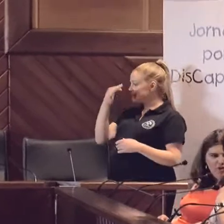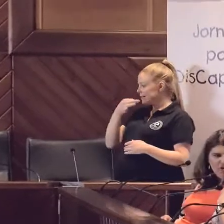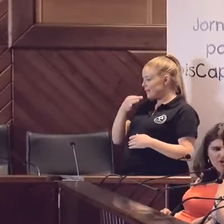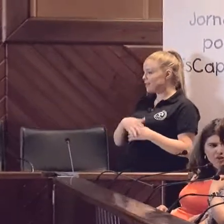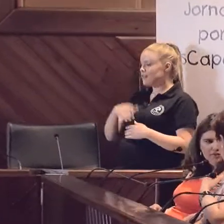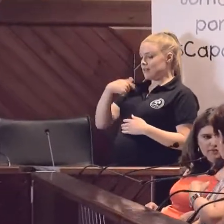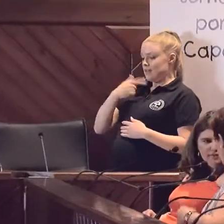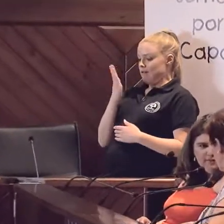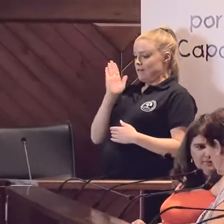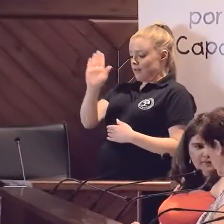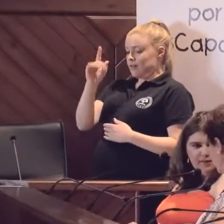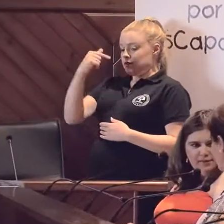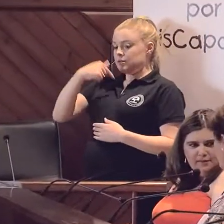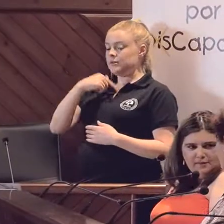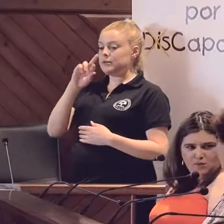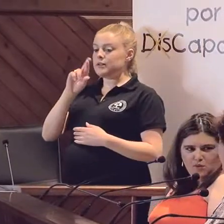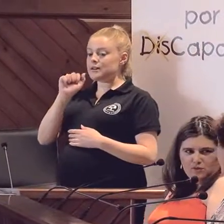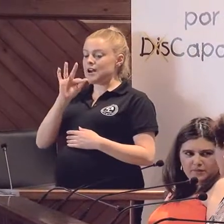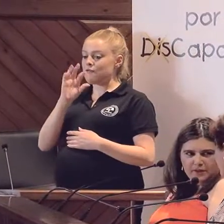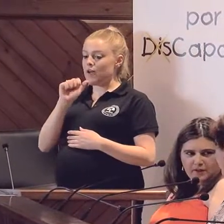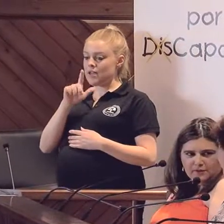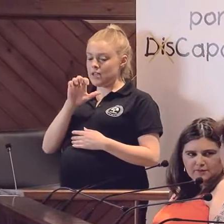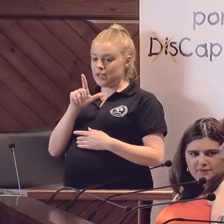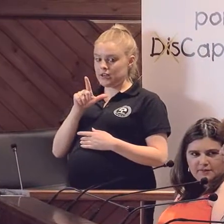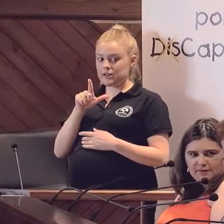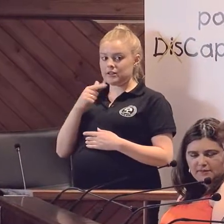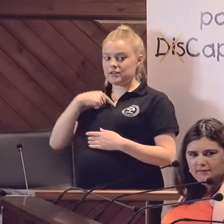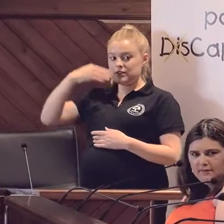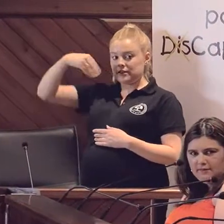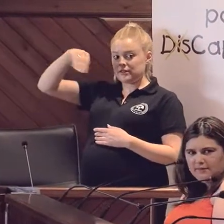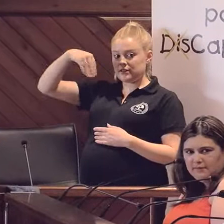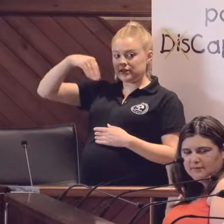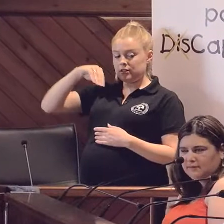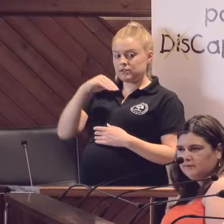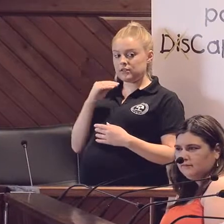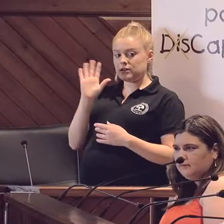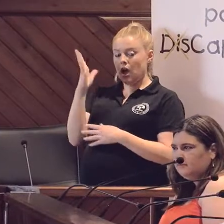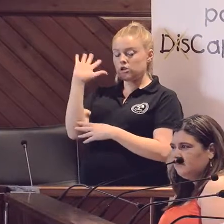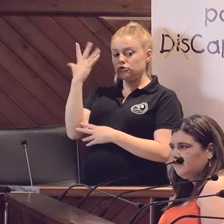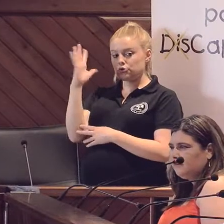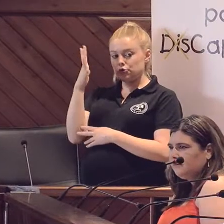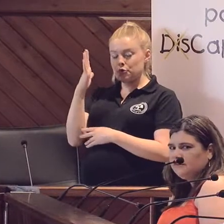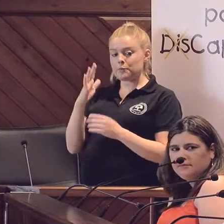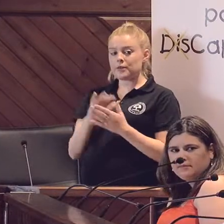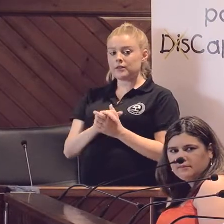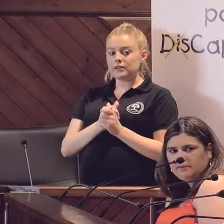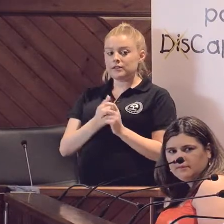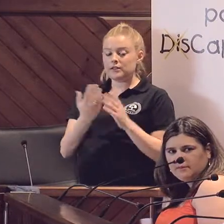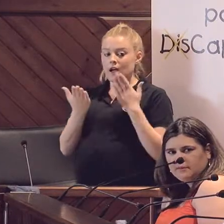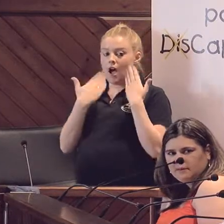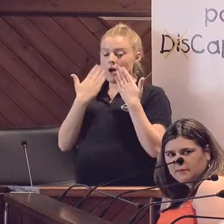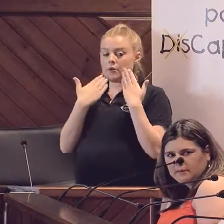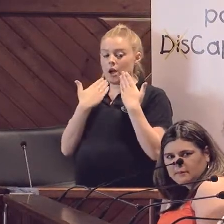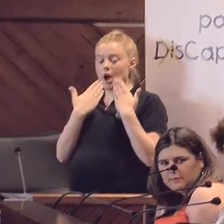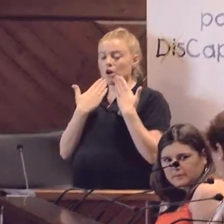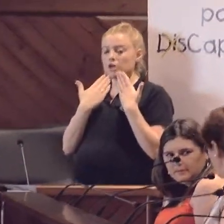Me presento. Soy Rafael. Soy el presidente de Asorpe y venía a hablar no como presidente,